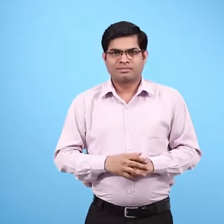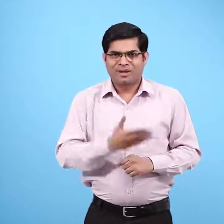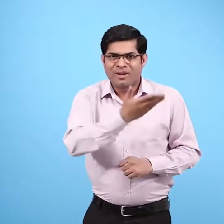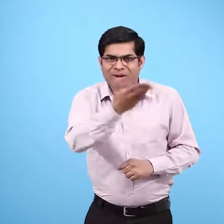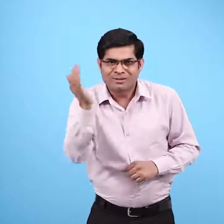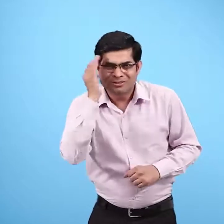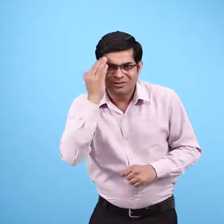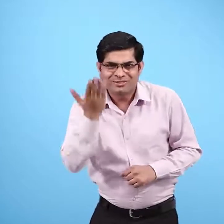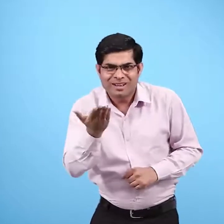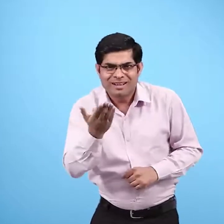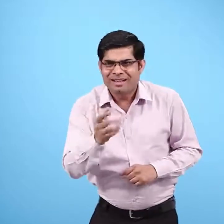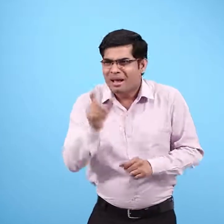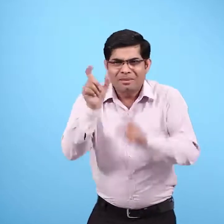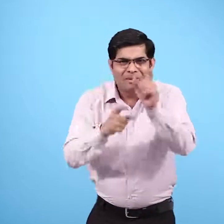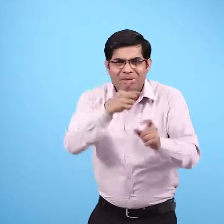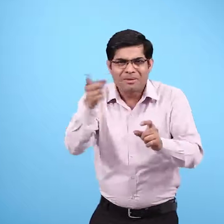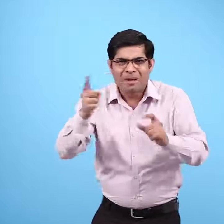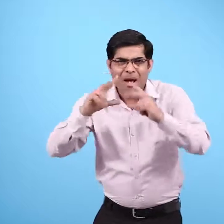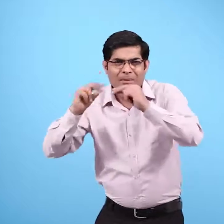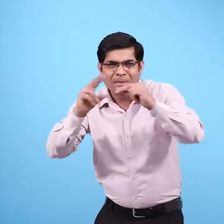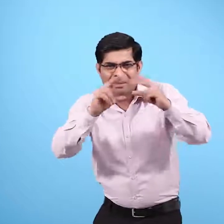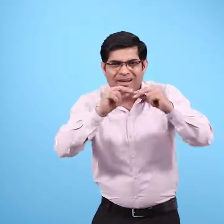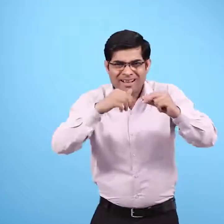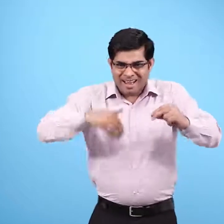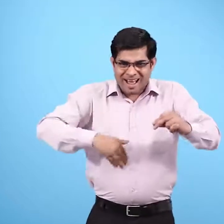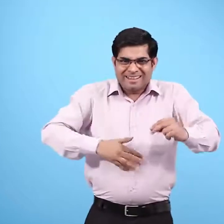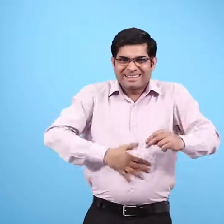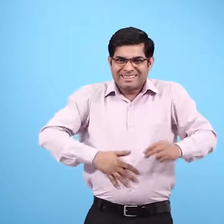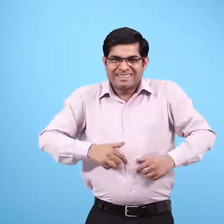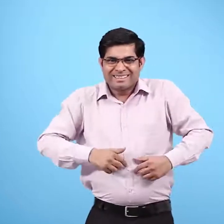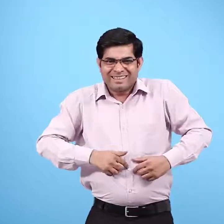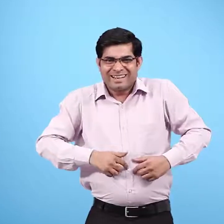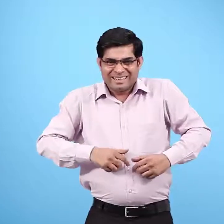क्या तुमने कभी किसी को कहते सुना है कि पेट में ऐसी डिठी हो गई